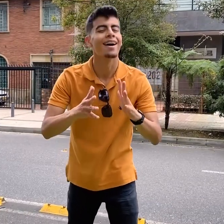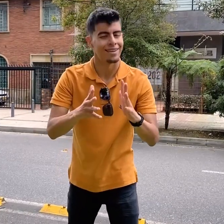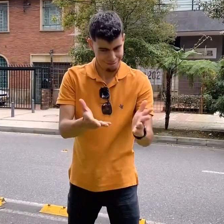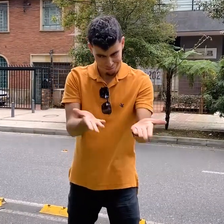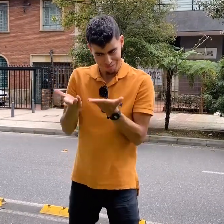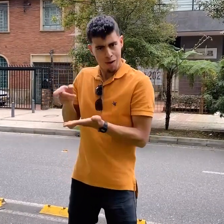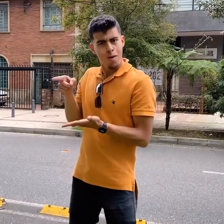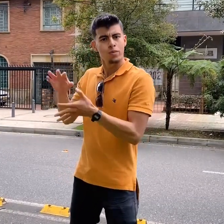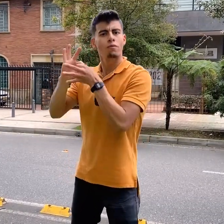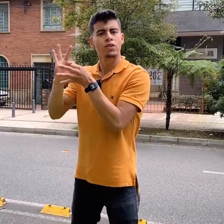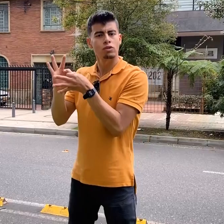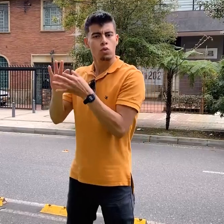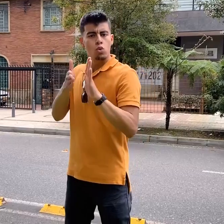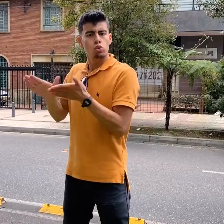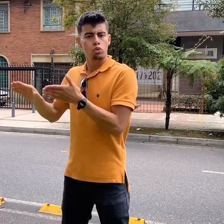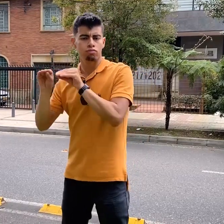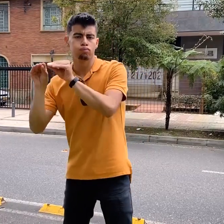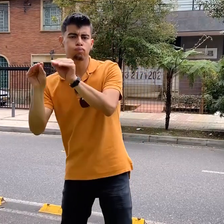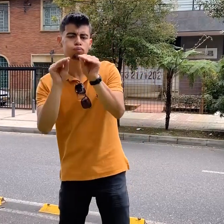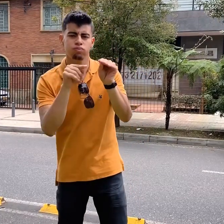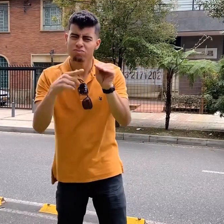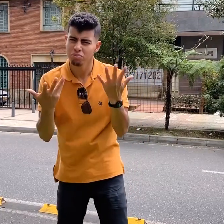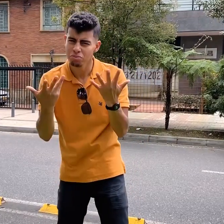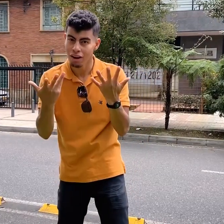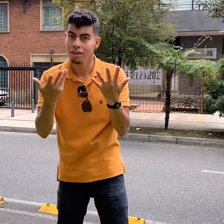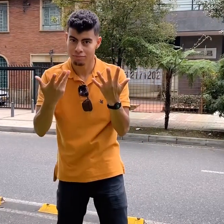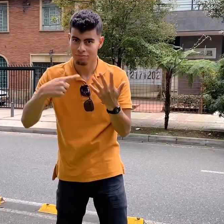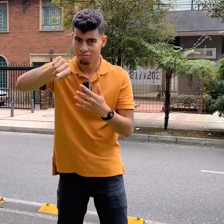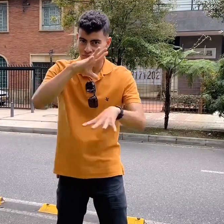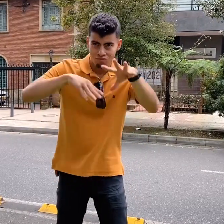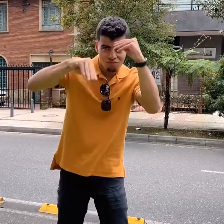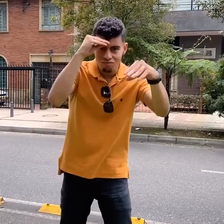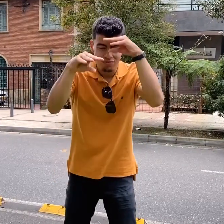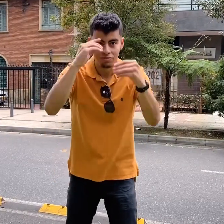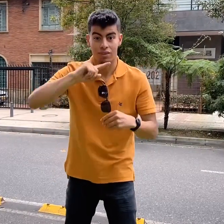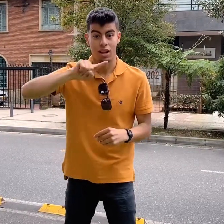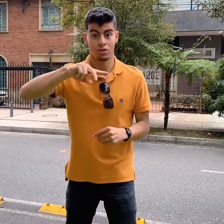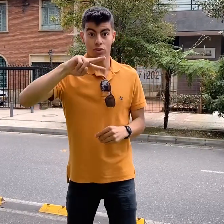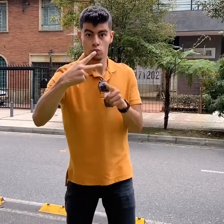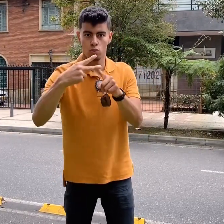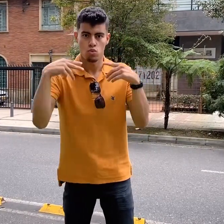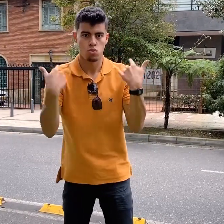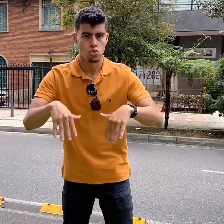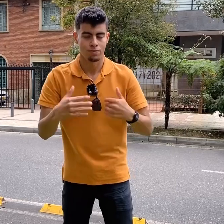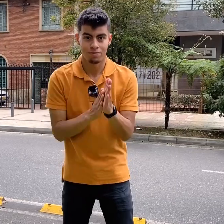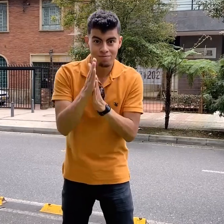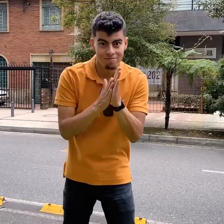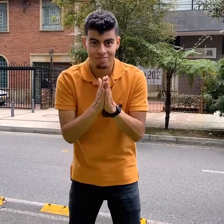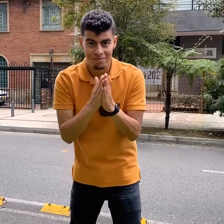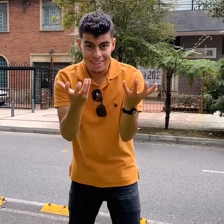forma natural. ¿Quieres aprender lengua de señas? En FENASCOL encontrarás cursos muy completos de formación en lengua de señas como segunda lengua. Si te